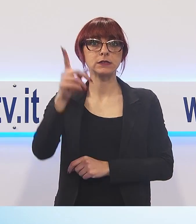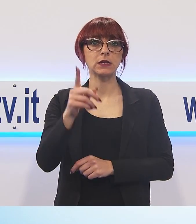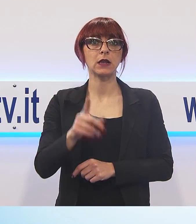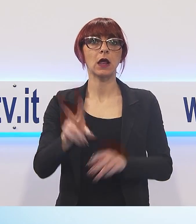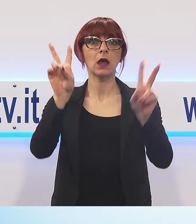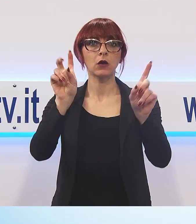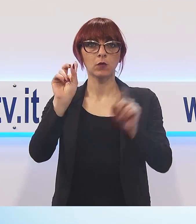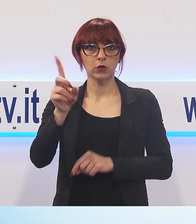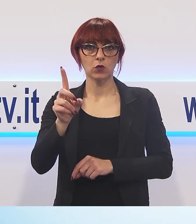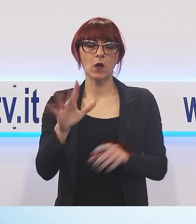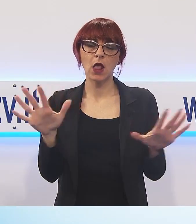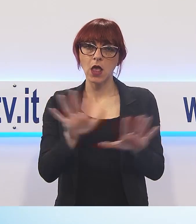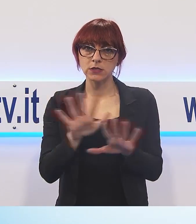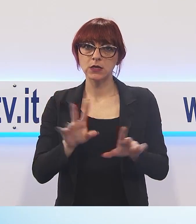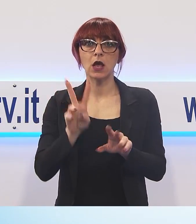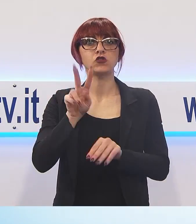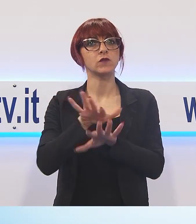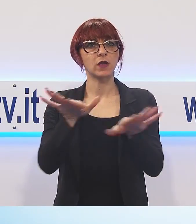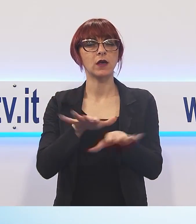ferroviaria del giugno 2009.